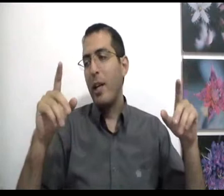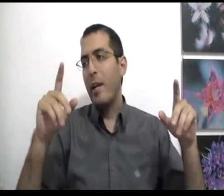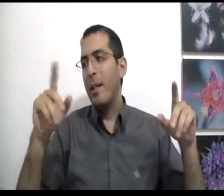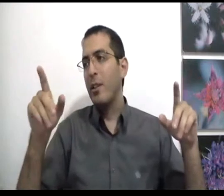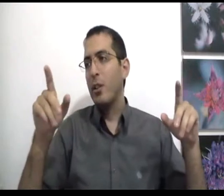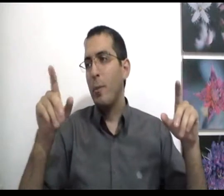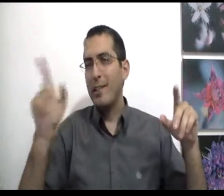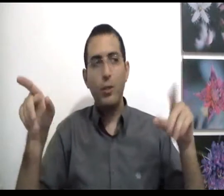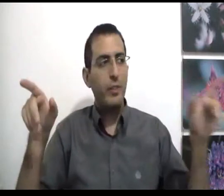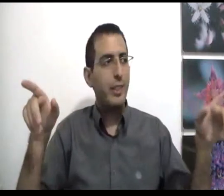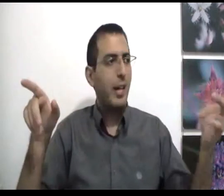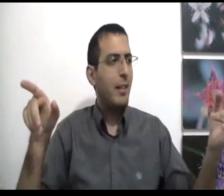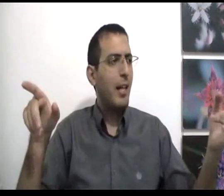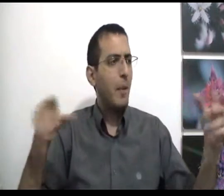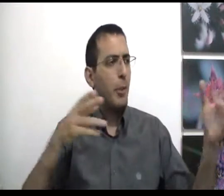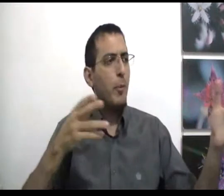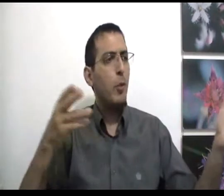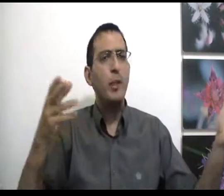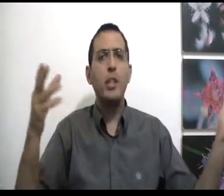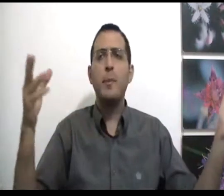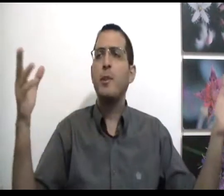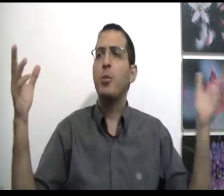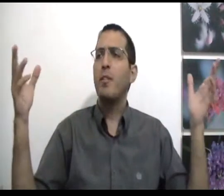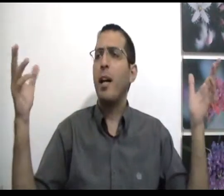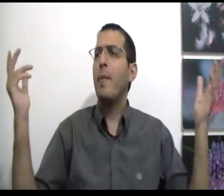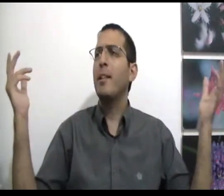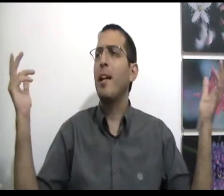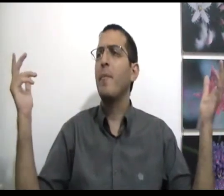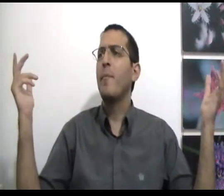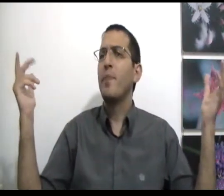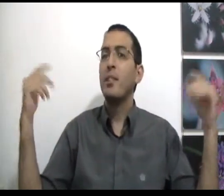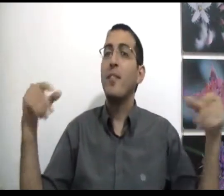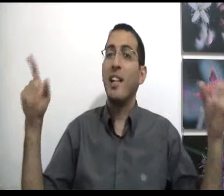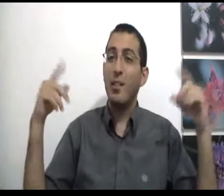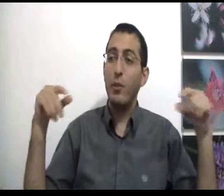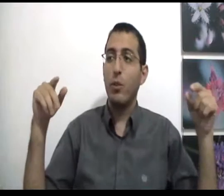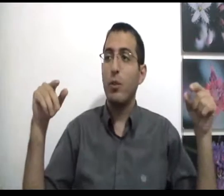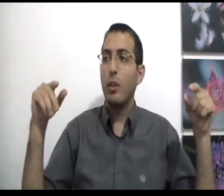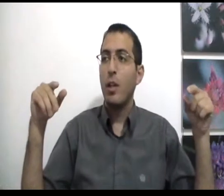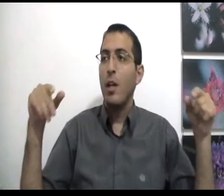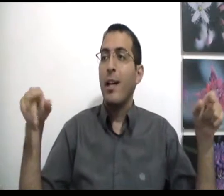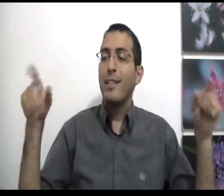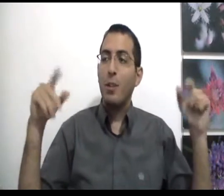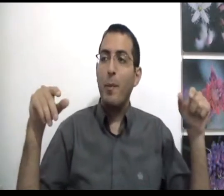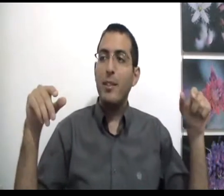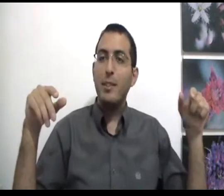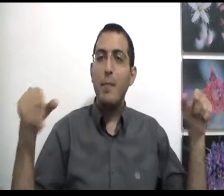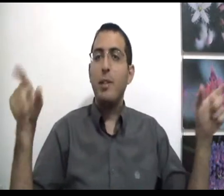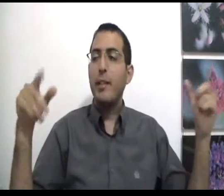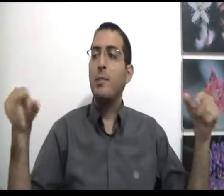הרגע? אמרתי כשאתה אומר זה טוב וזה רע, אתה עלים מה פתאום אתה אומר שיש במציאות דבר, אבל למה אתה עלים? עכשיו אני אגיד הפוך כשאתה אומר, גם אם תגיד שיש